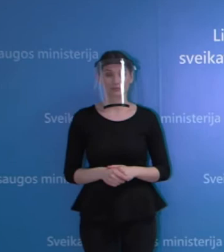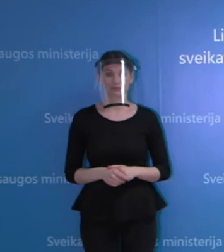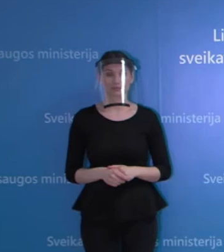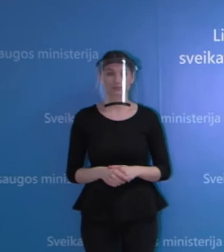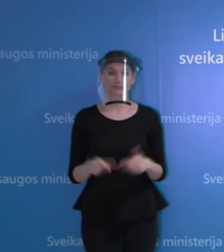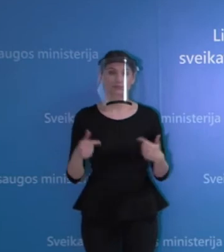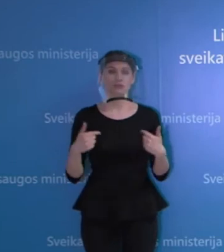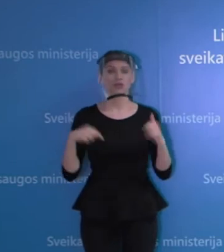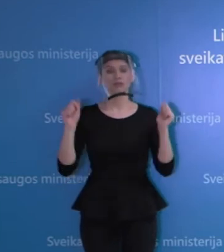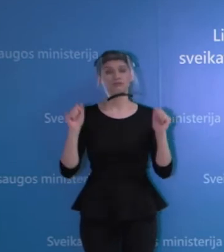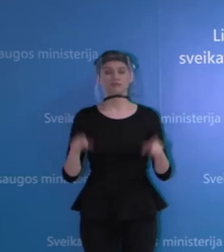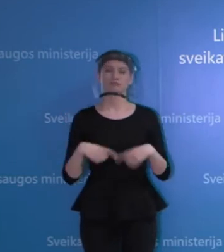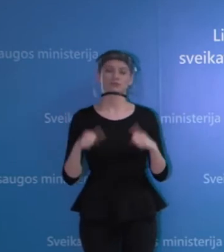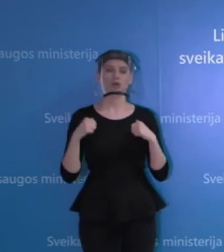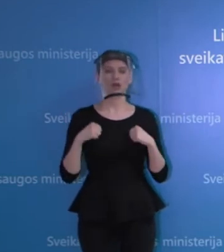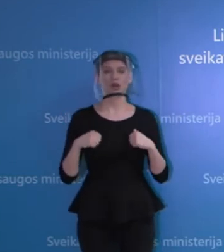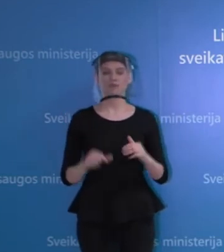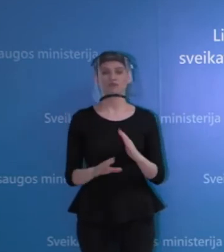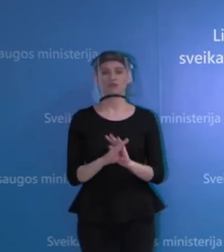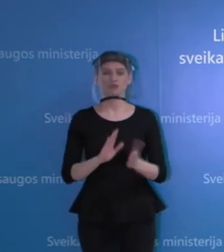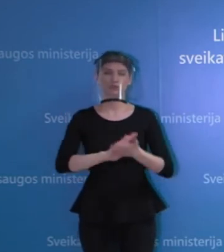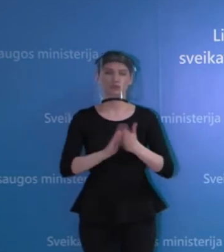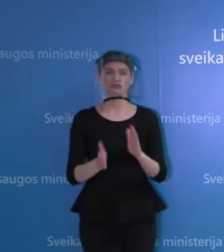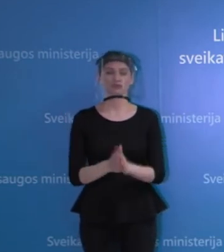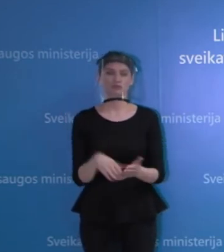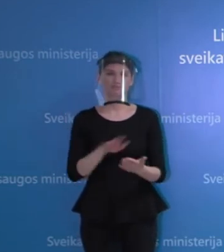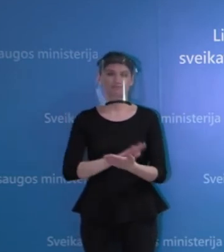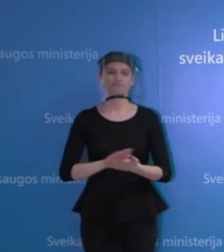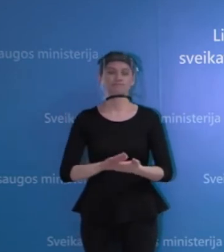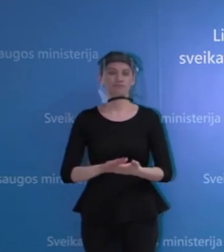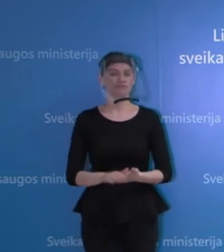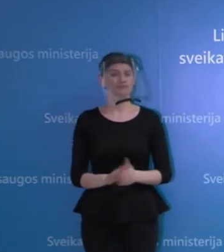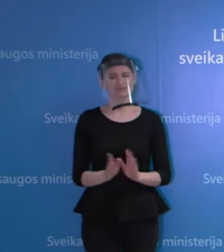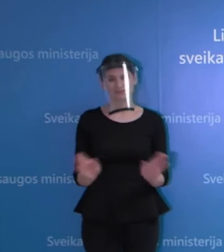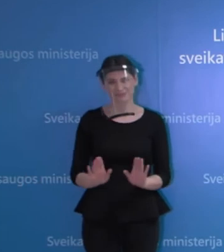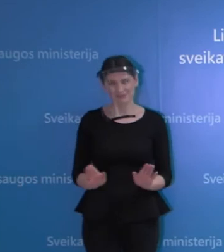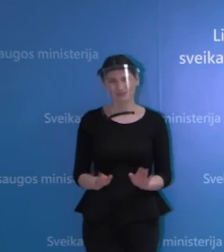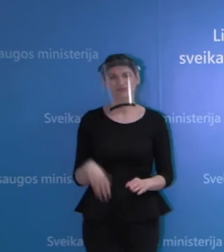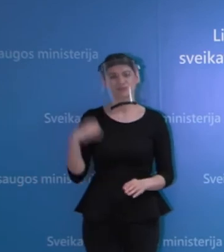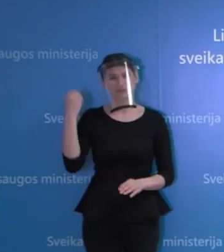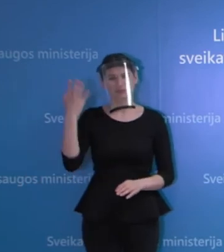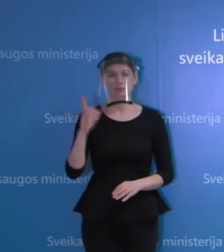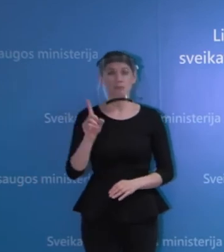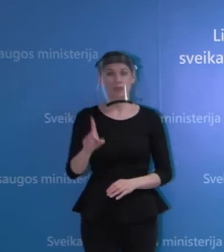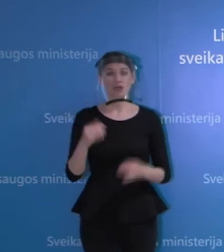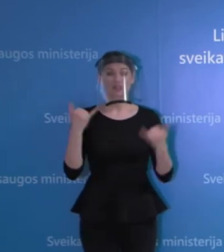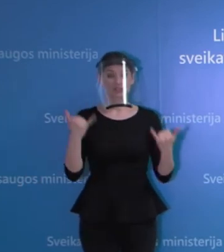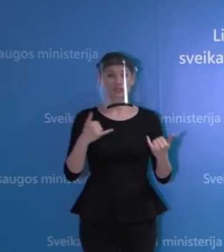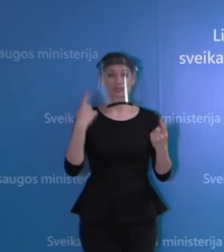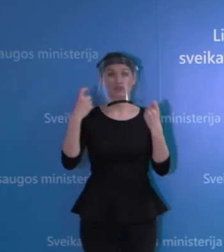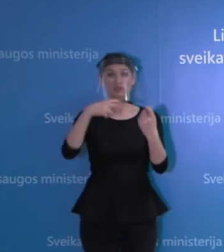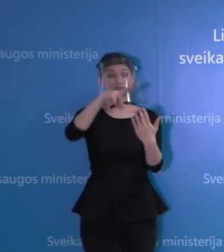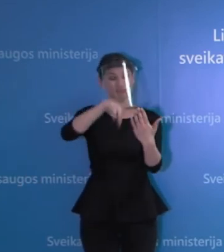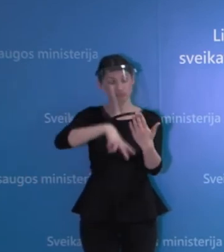būdu atsipalaiduot, užsimiršti ir sakyti, kad viską išsprendėm. Tikrai ne, bet iš tų duomenų, kuriuos matom šiandien